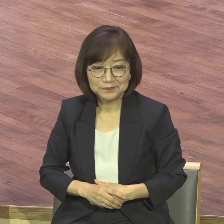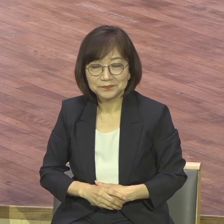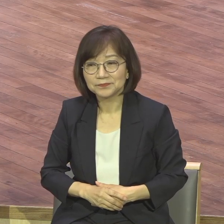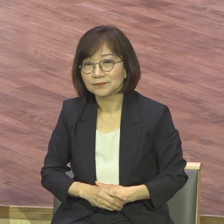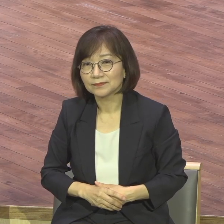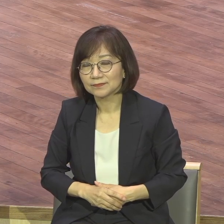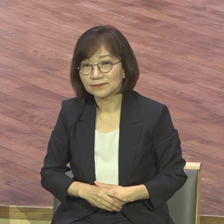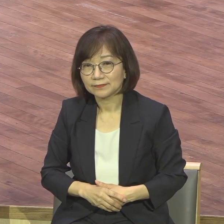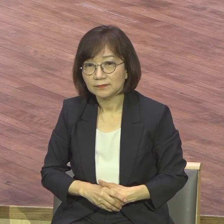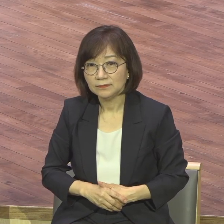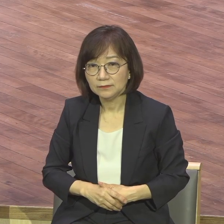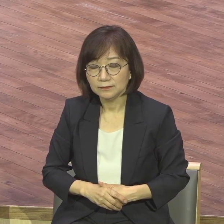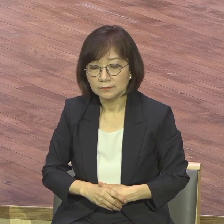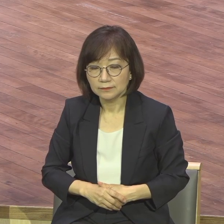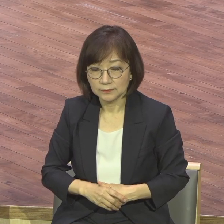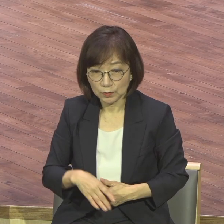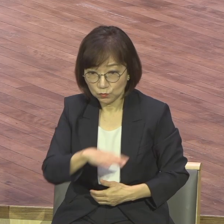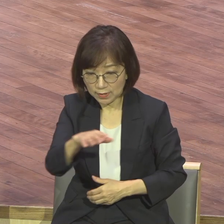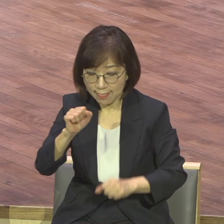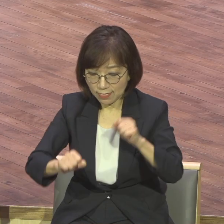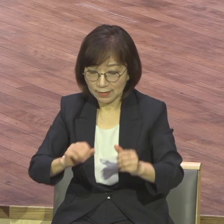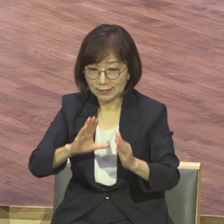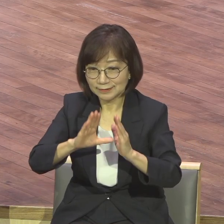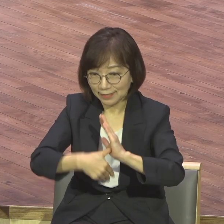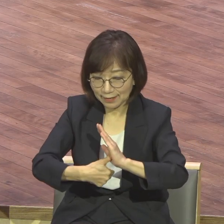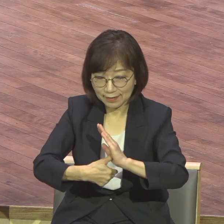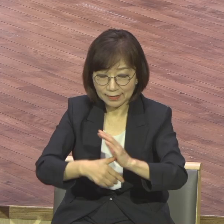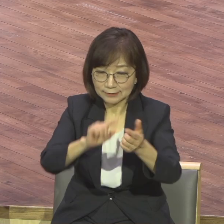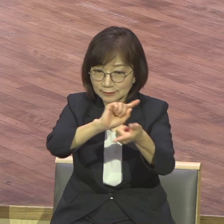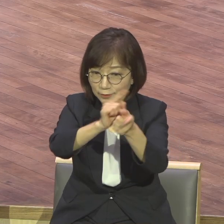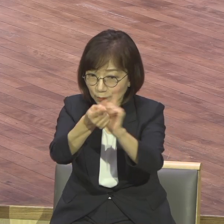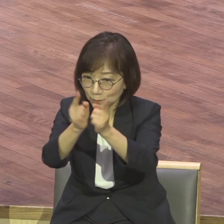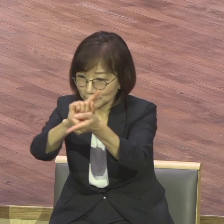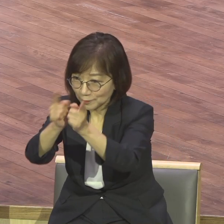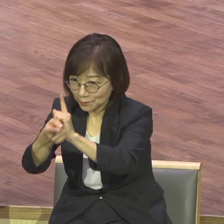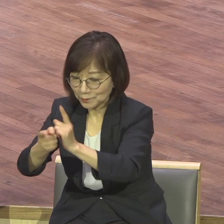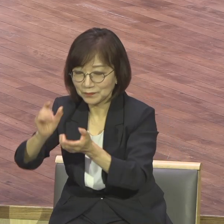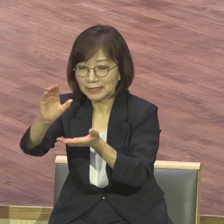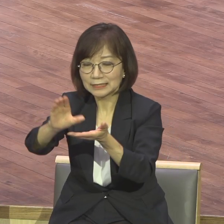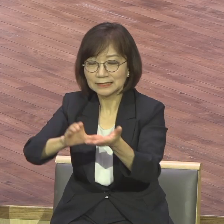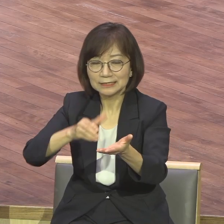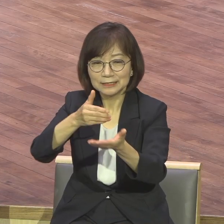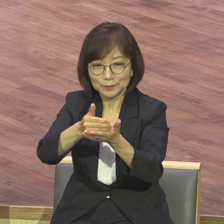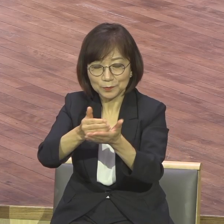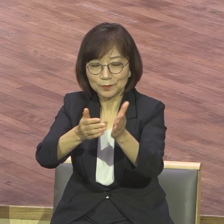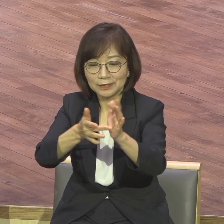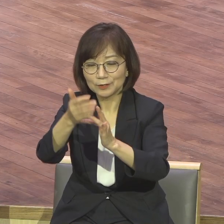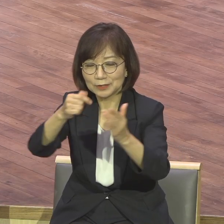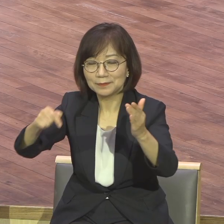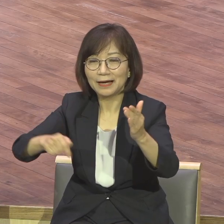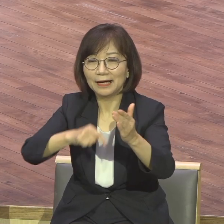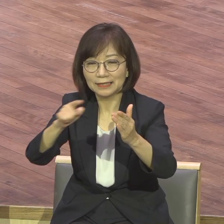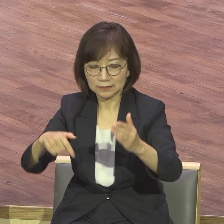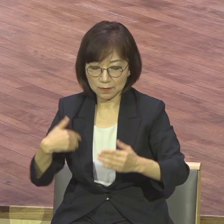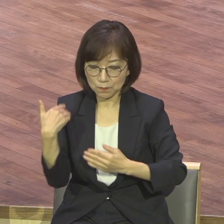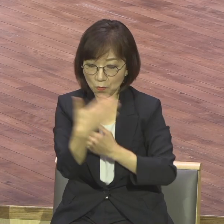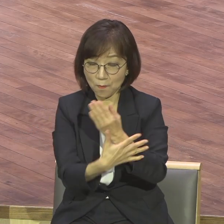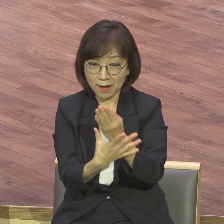무엇보다도 서로가 그리스도 예수 안에서 한몸된 지체라는 사실을 분명히